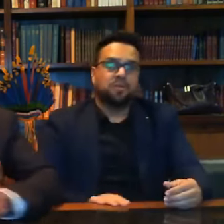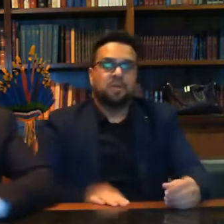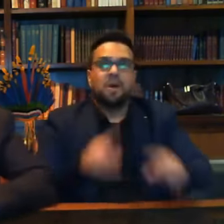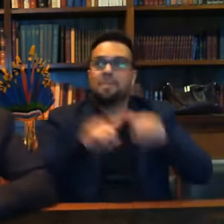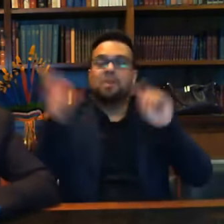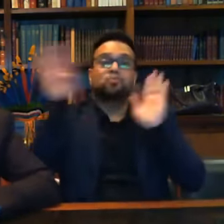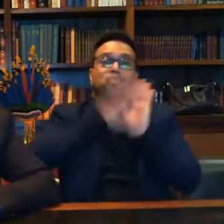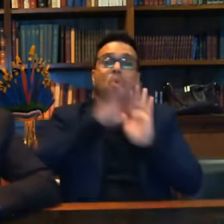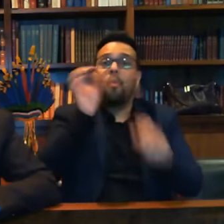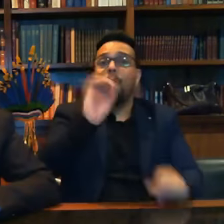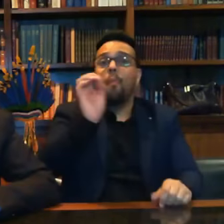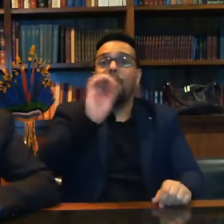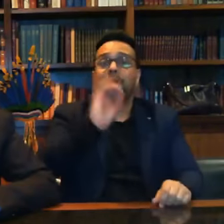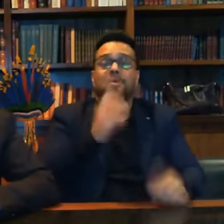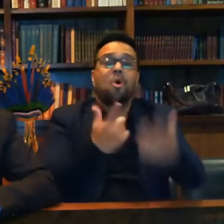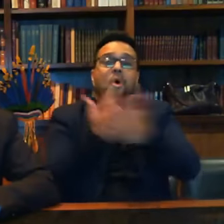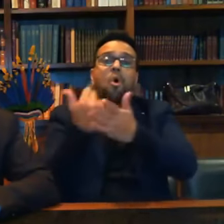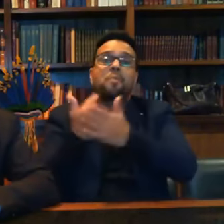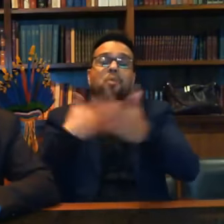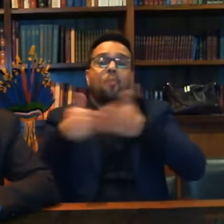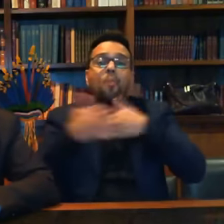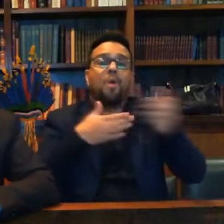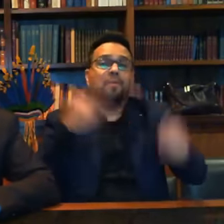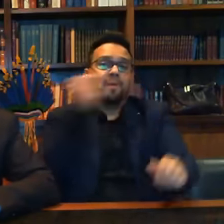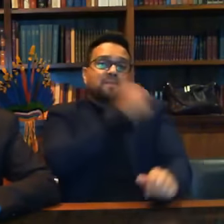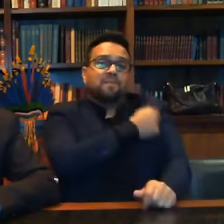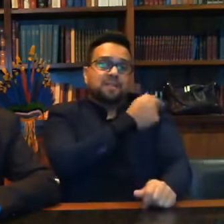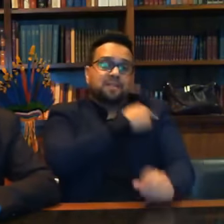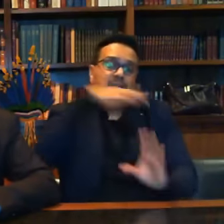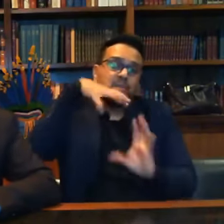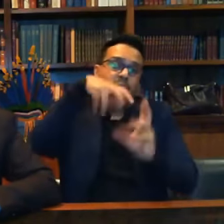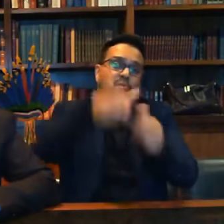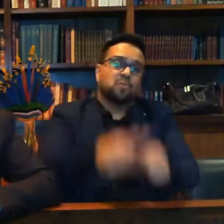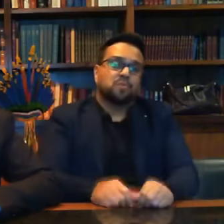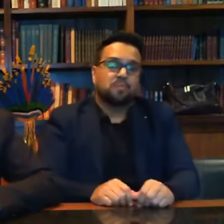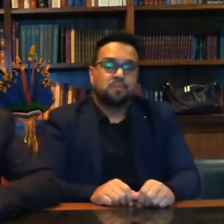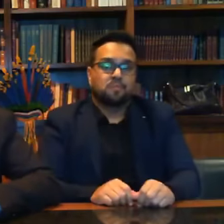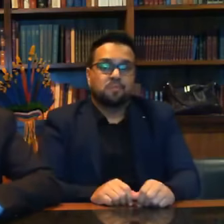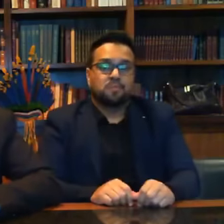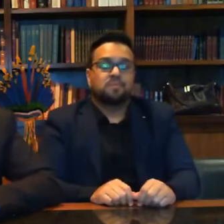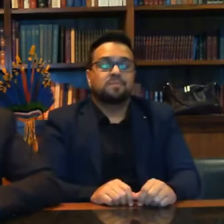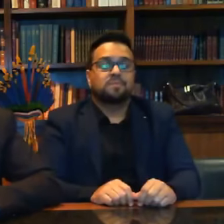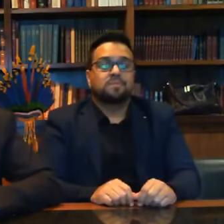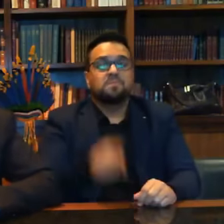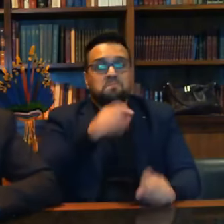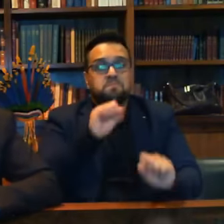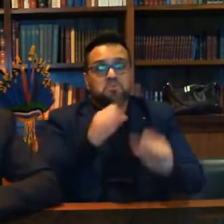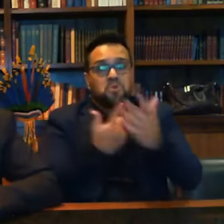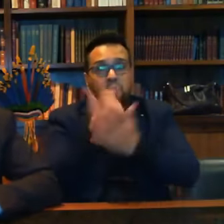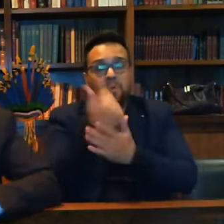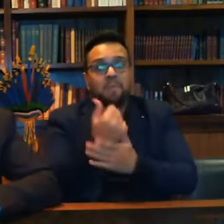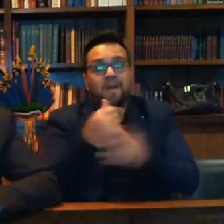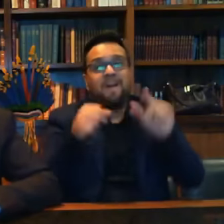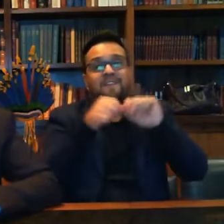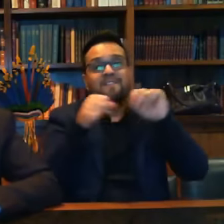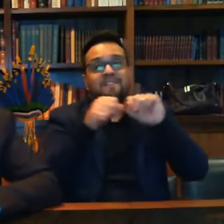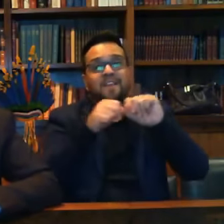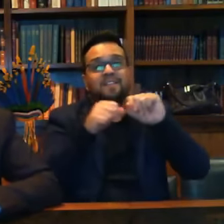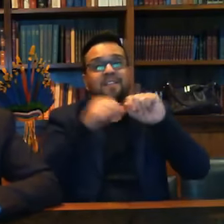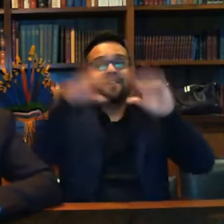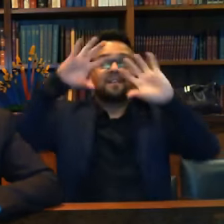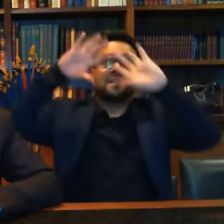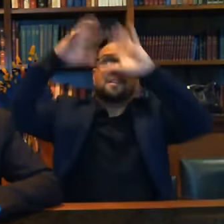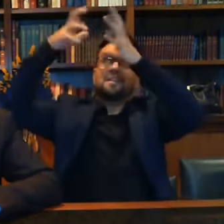qualquer vacina no mundo até a fabricada lá em Marte e podiam comprar não precisa da Anvisa